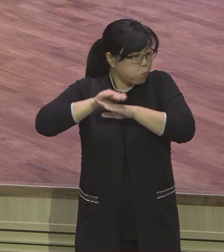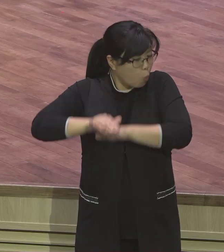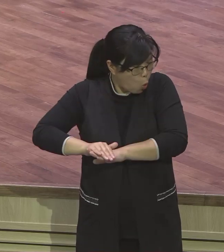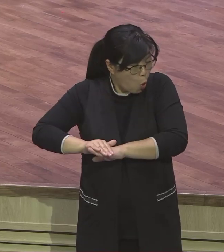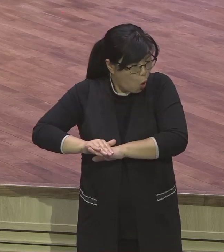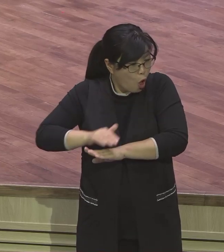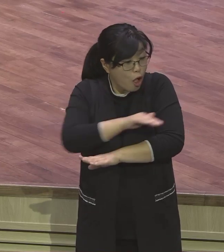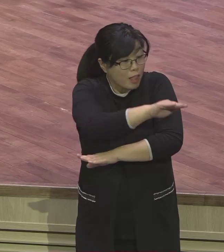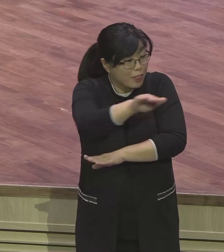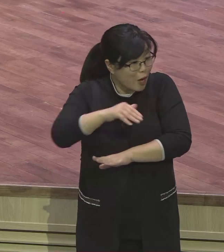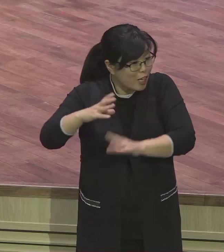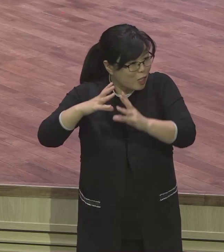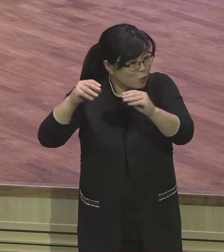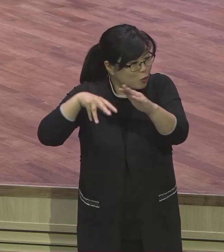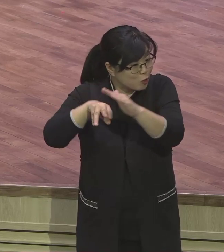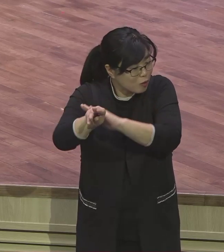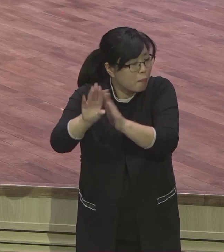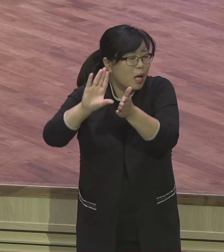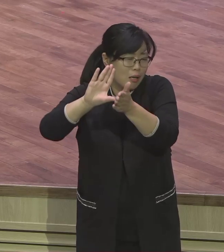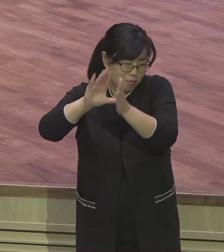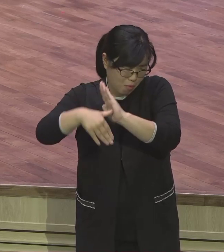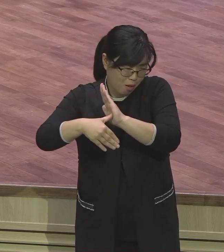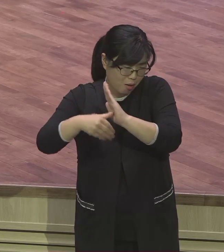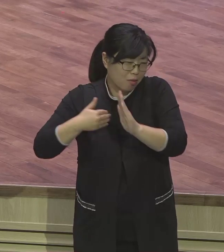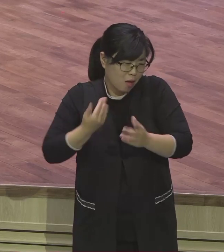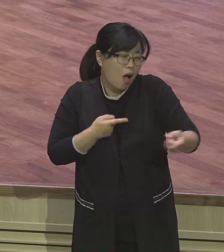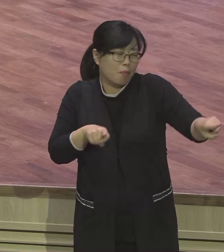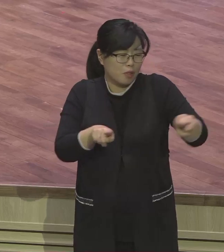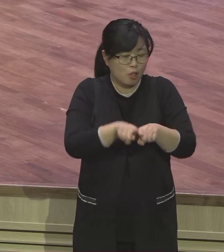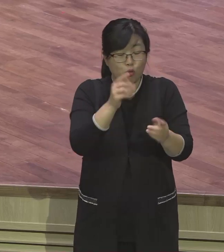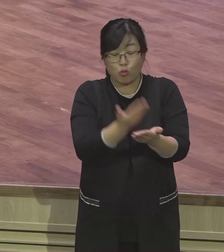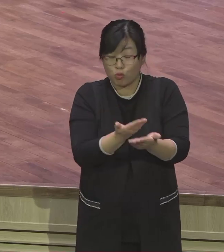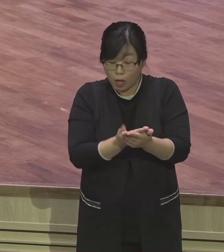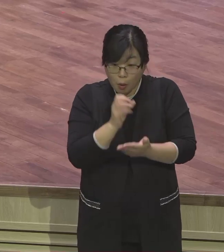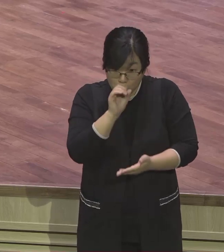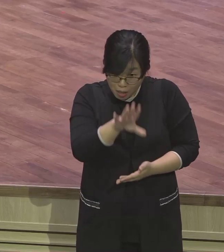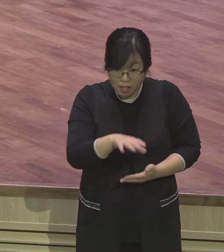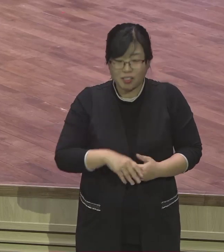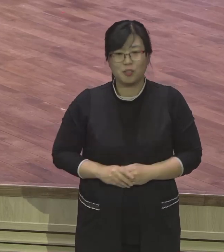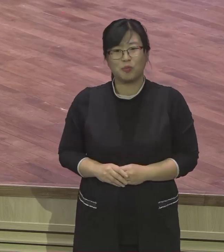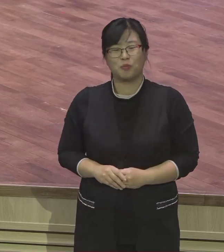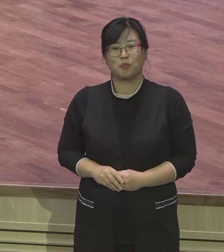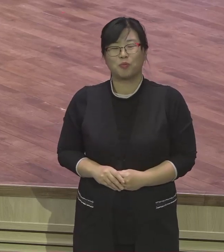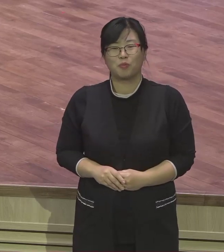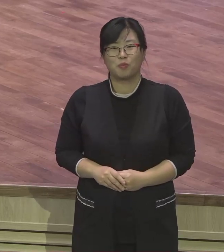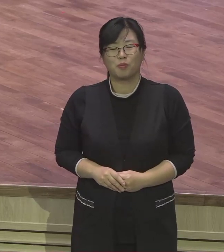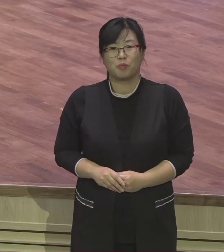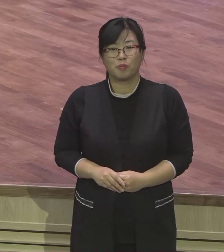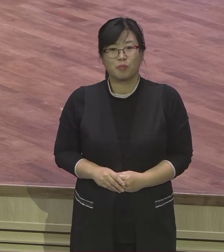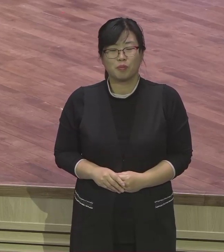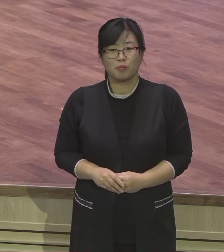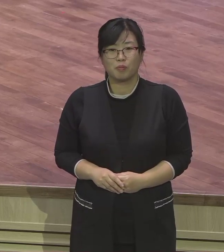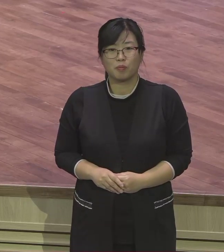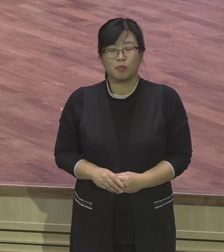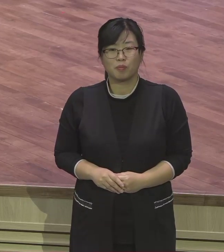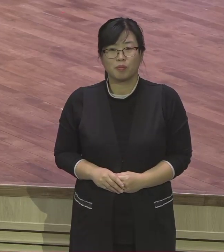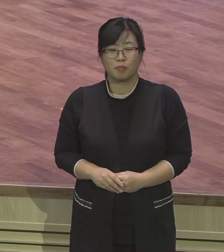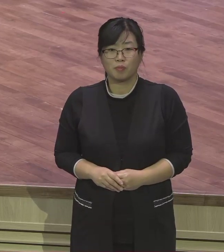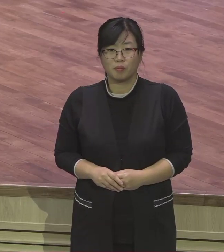이것이 무슨 의미를 말하느냐 애굽에 이스라엘 자손이 영원히 거주할